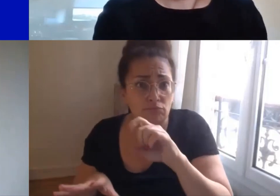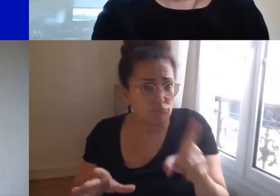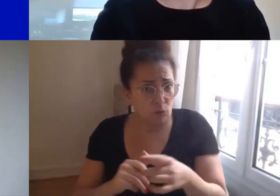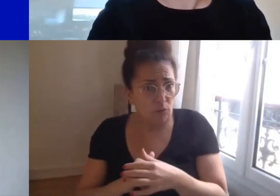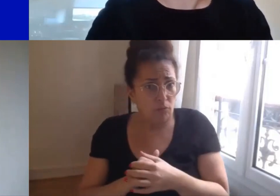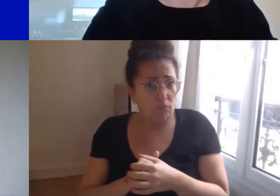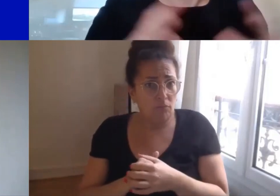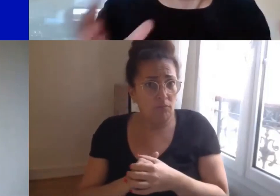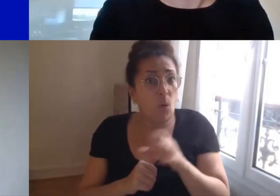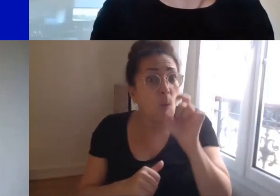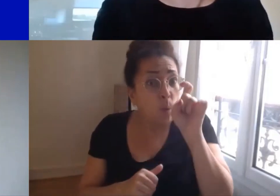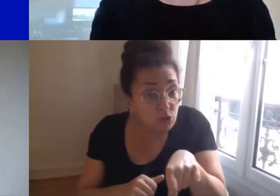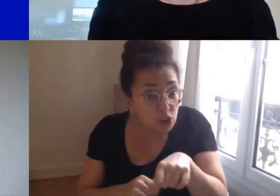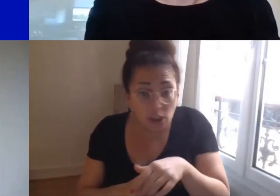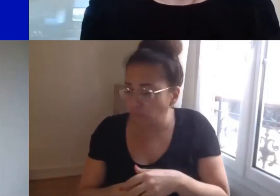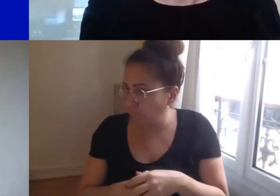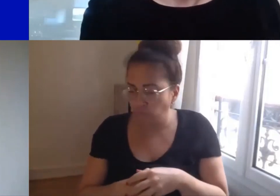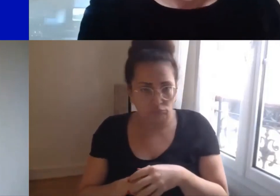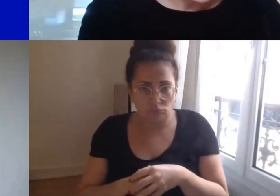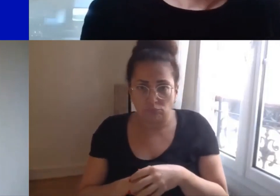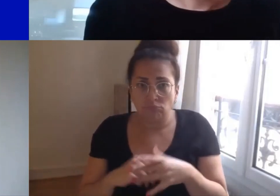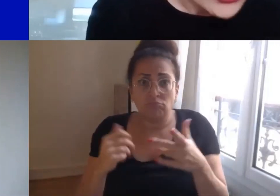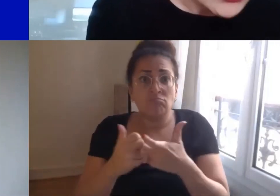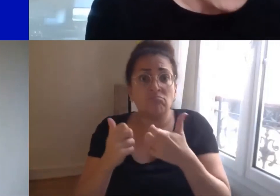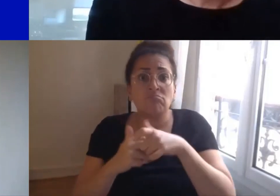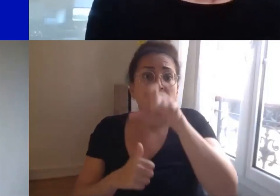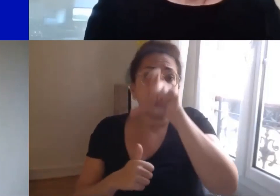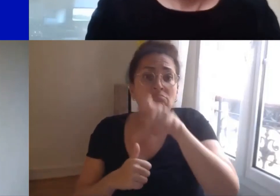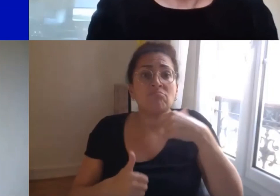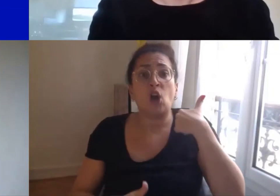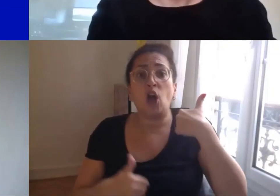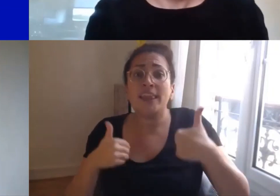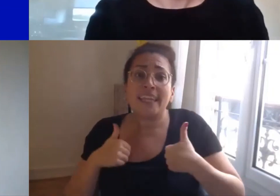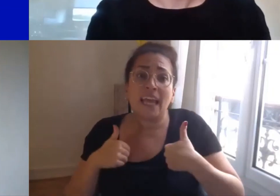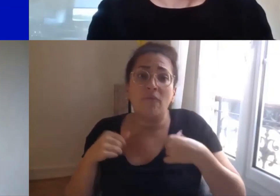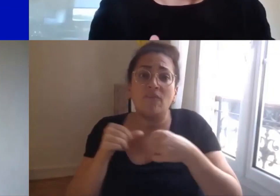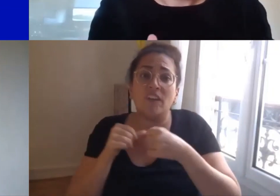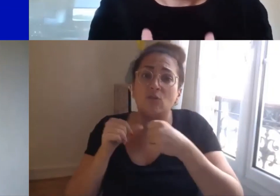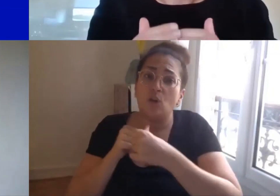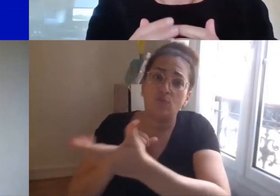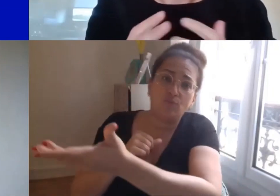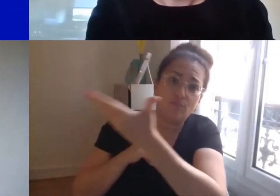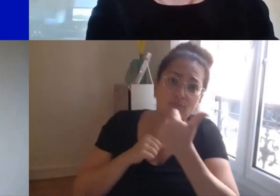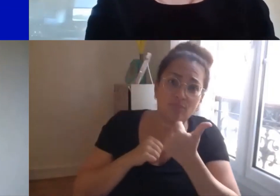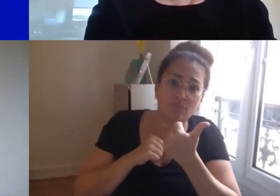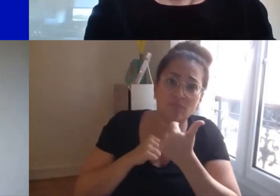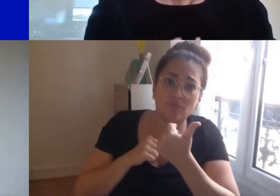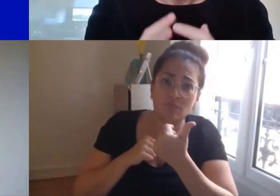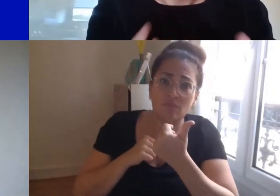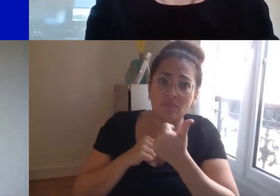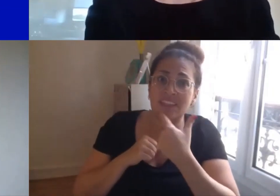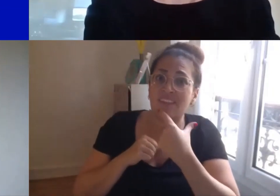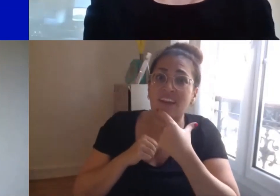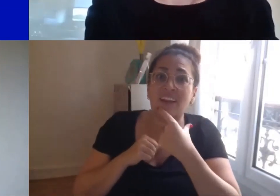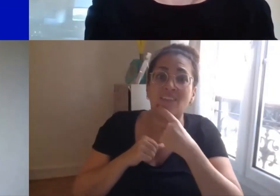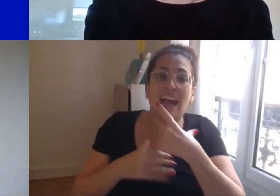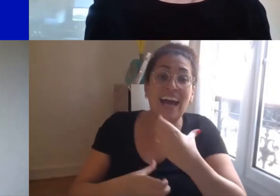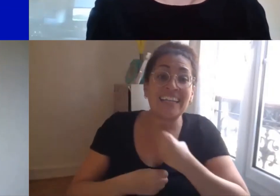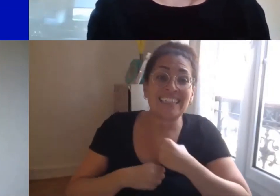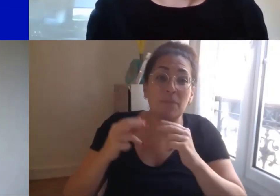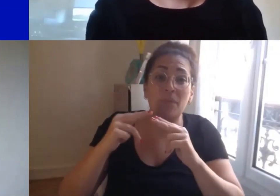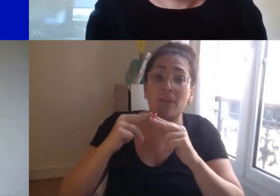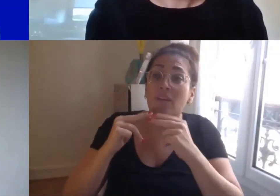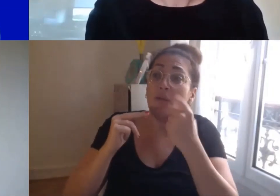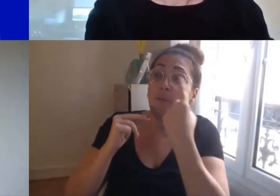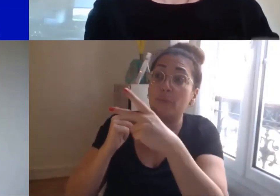sur le fait de dire qu'une personne intégrée à personne handicapée c'est forcément intégrer des personnes qui ne peuvent pas être au niveau il y a énormément des personnes en